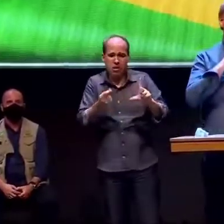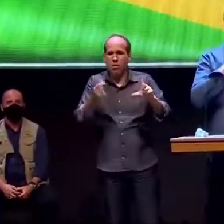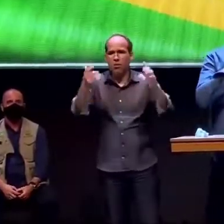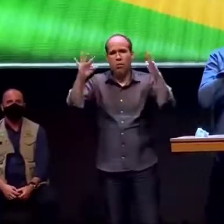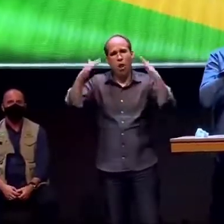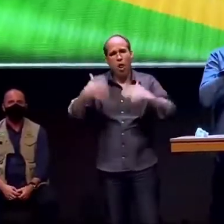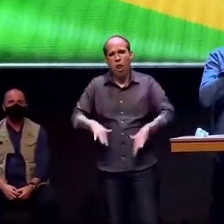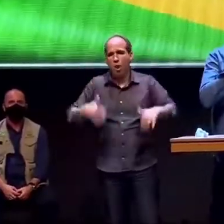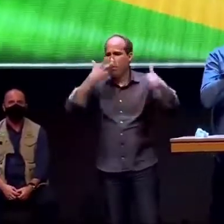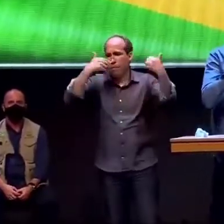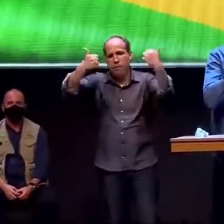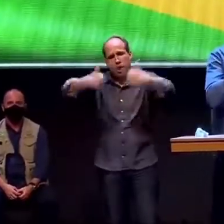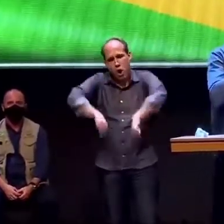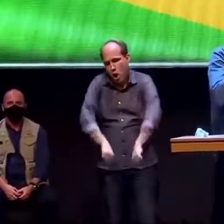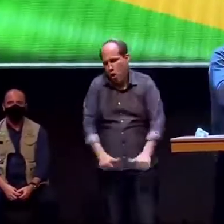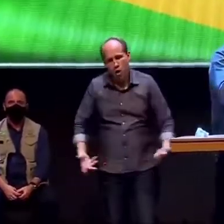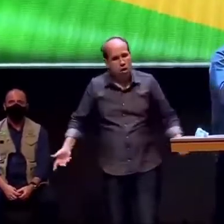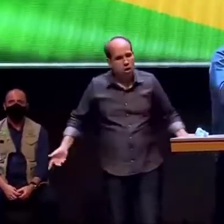desastre